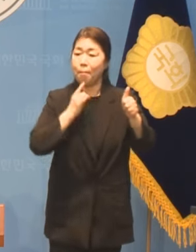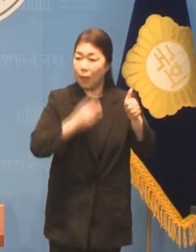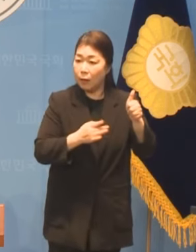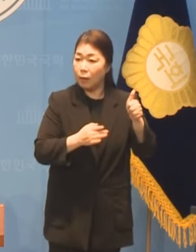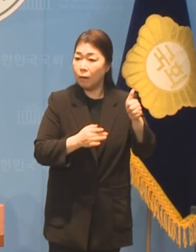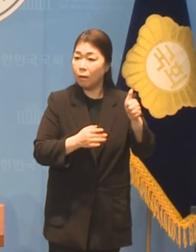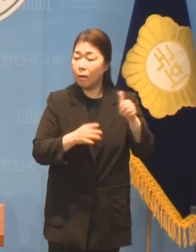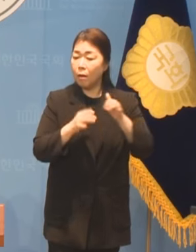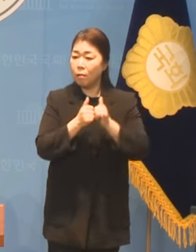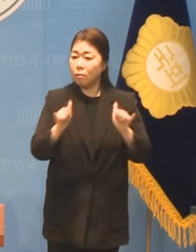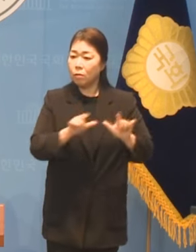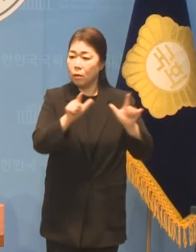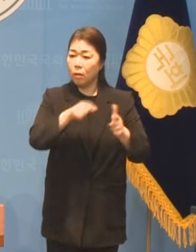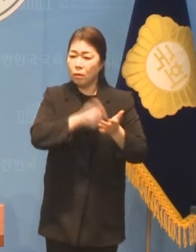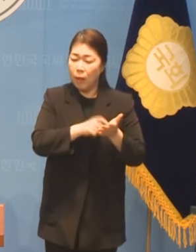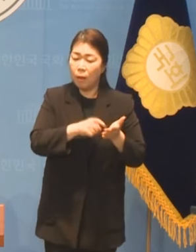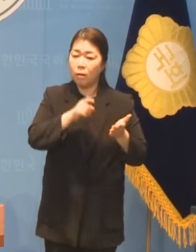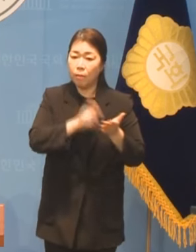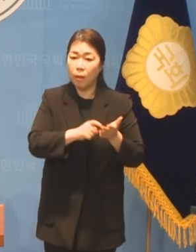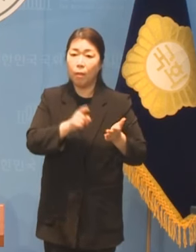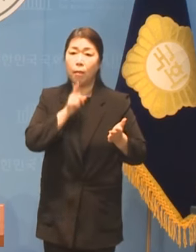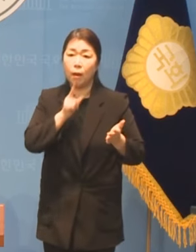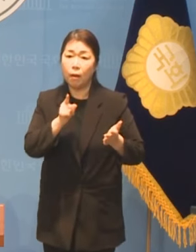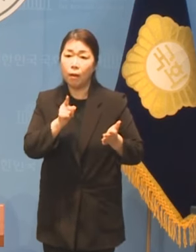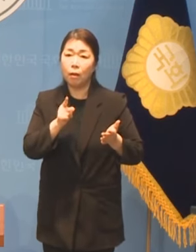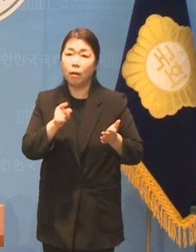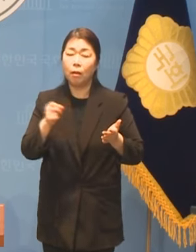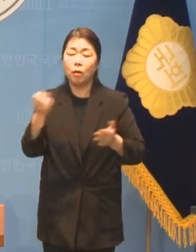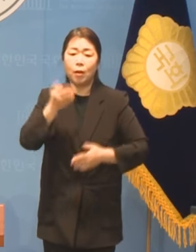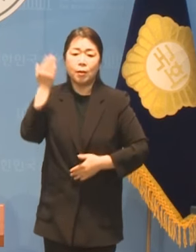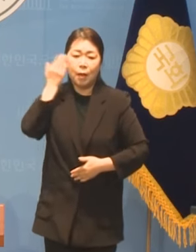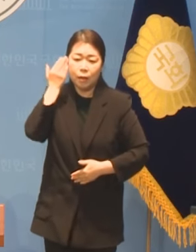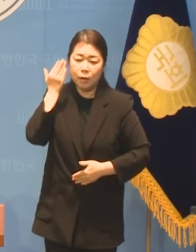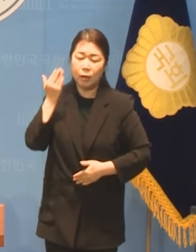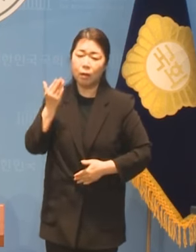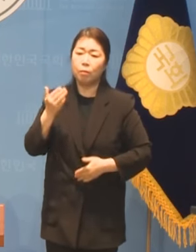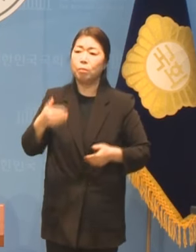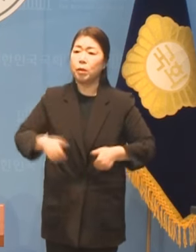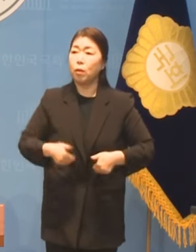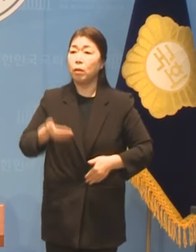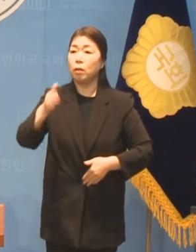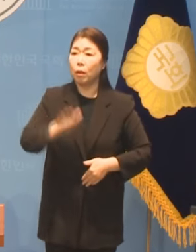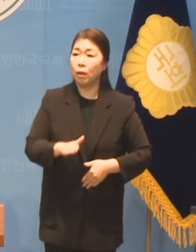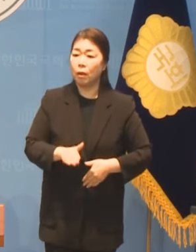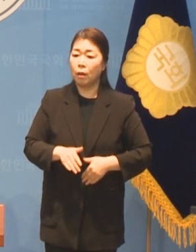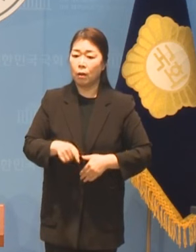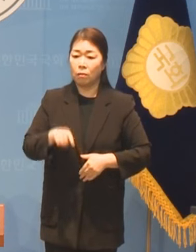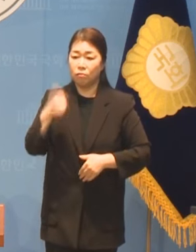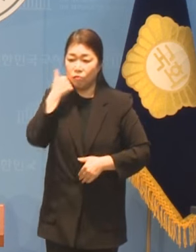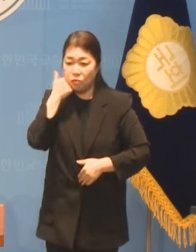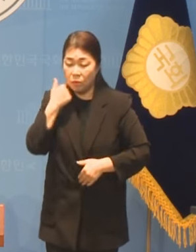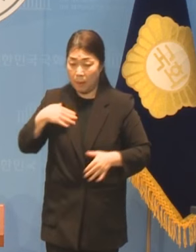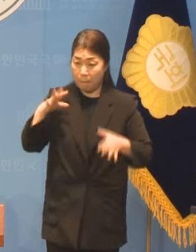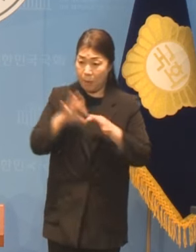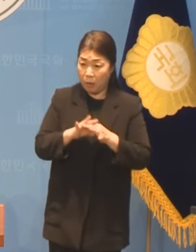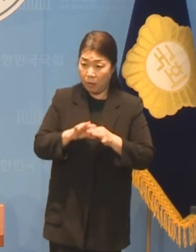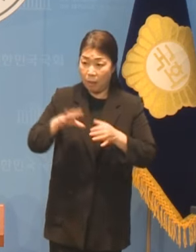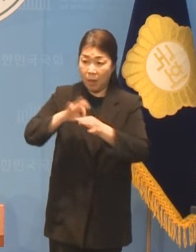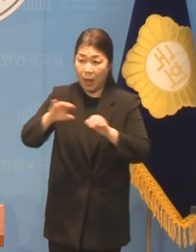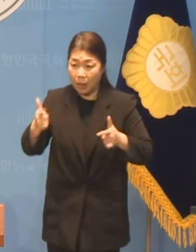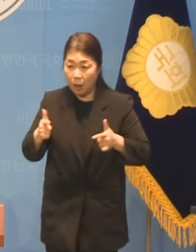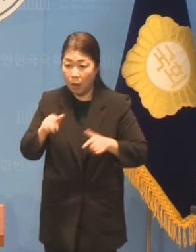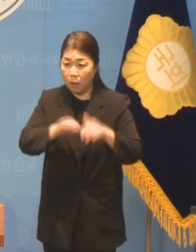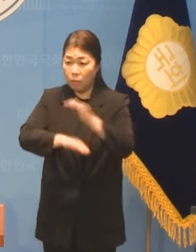상식적인 정치를 해야 한다는 목소리에 수박이다 반명이다 하는 낙인을 찍어 조리돌림하는 문화가